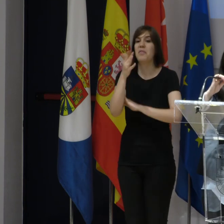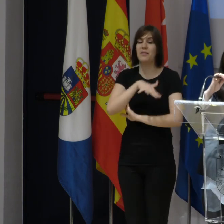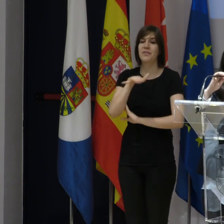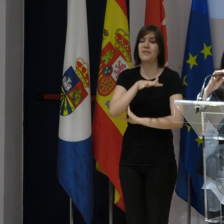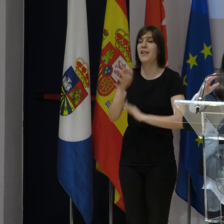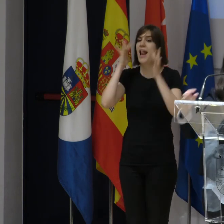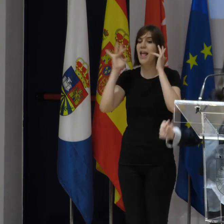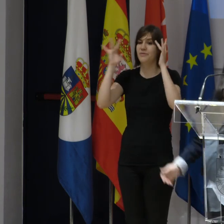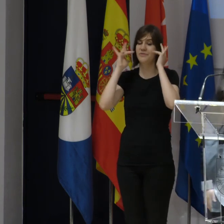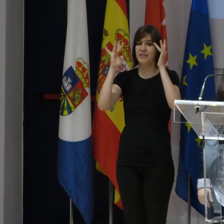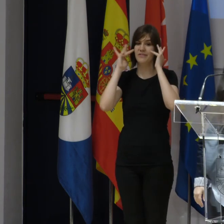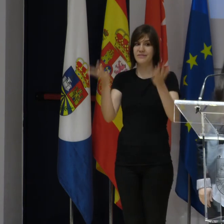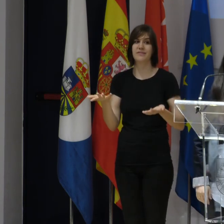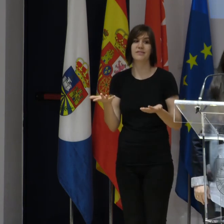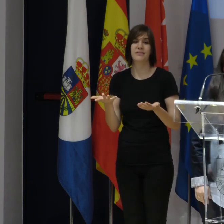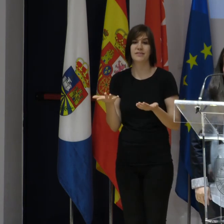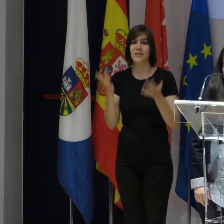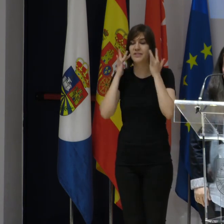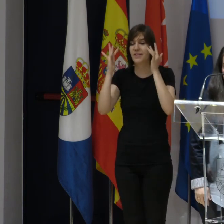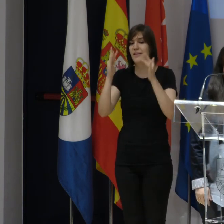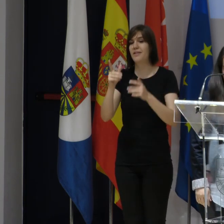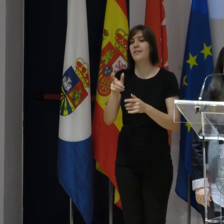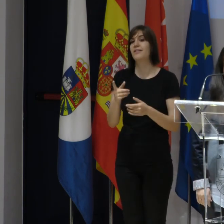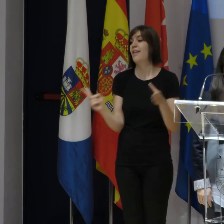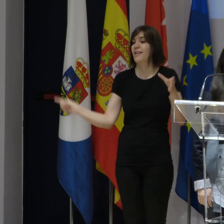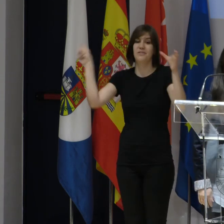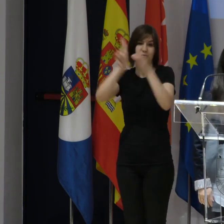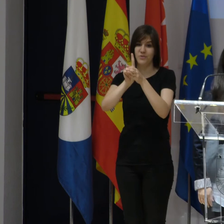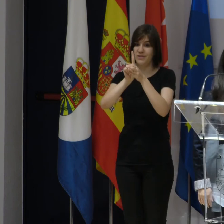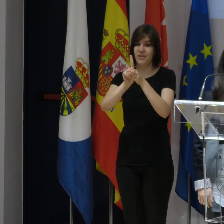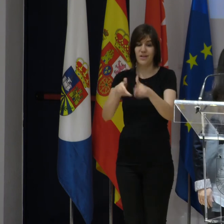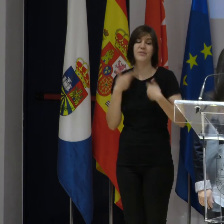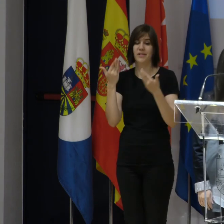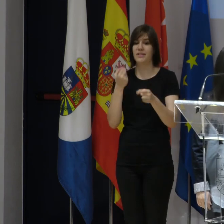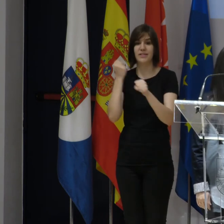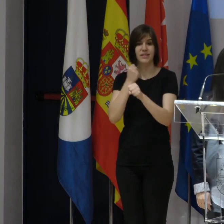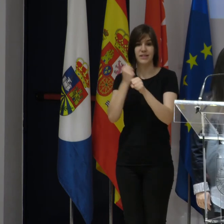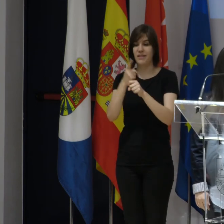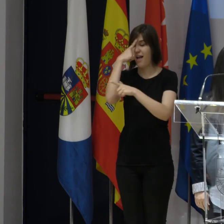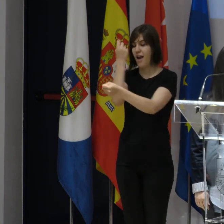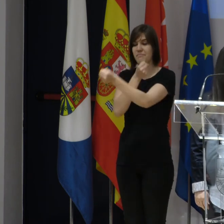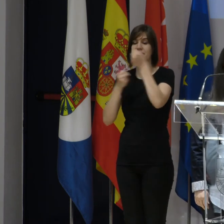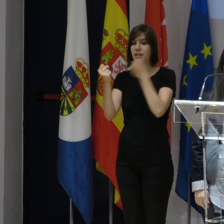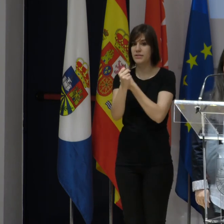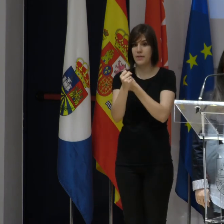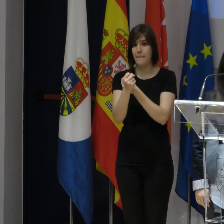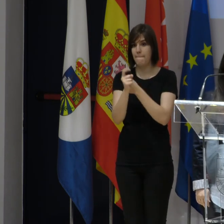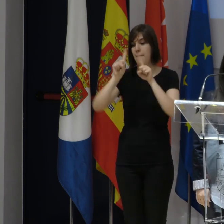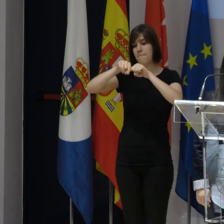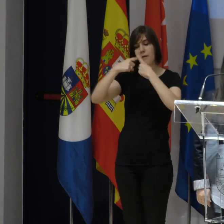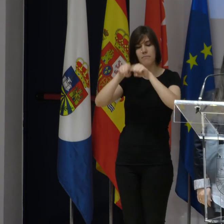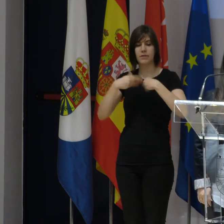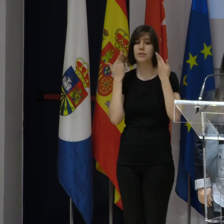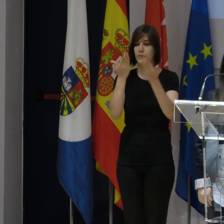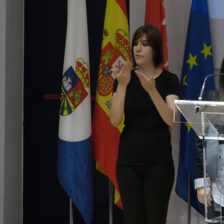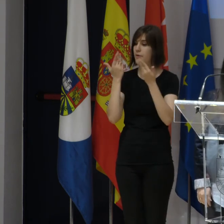de la ilusión de ayudar a la inclusión, de trabajar desde la empatía, de ayudar a nuestras familias,